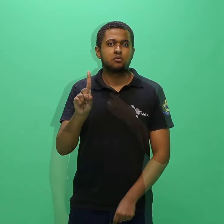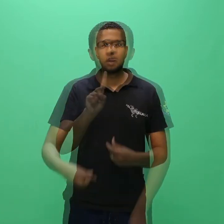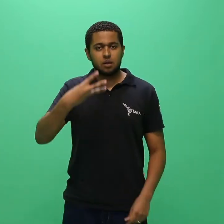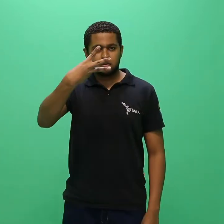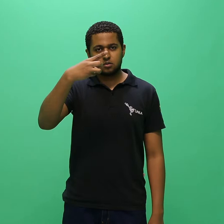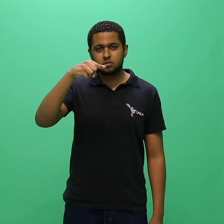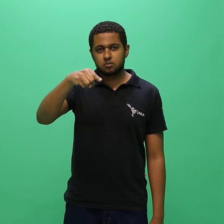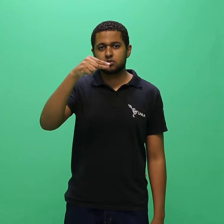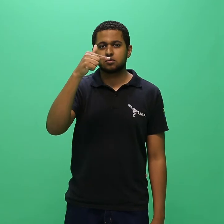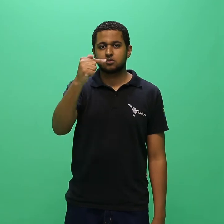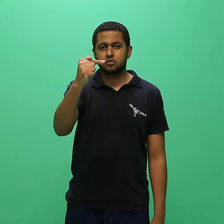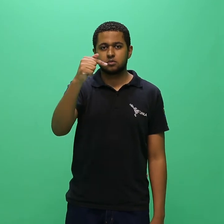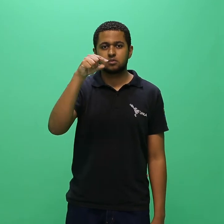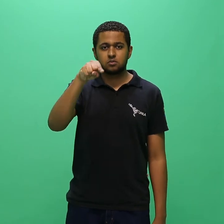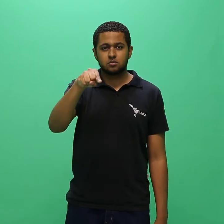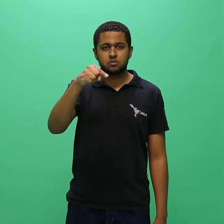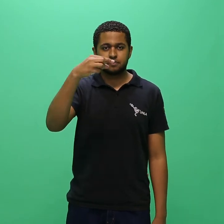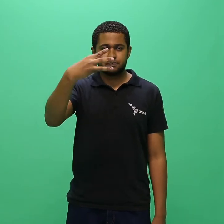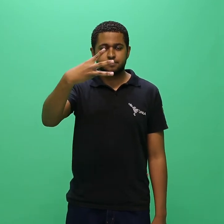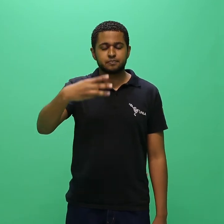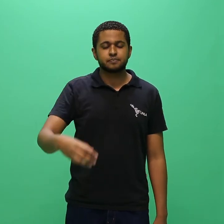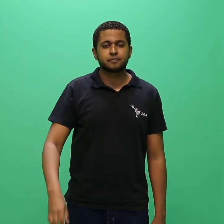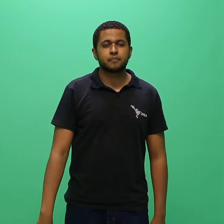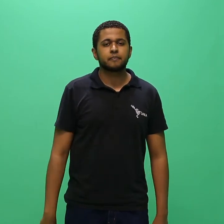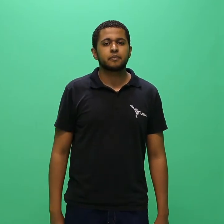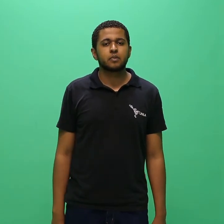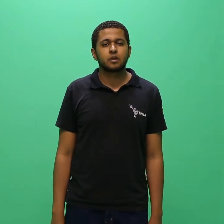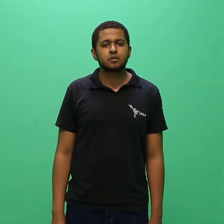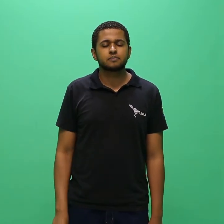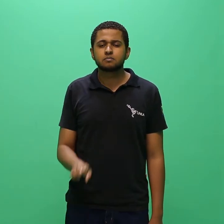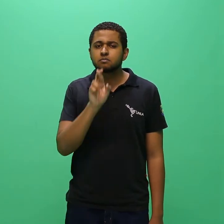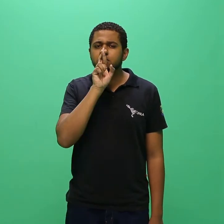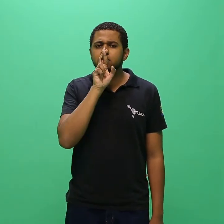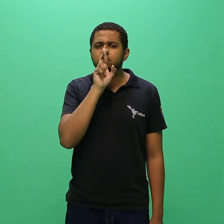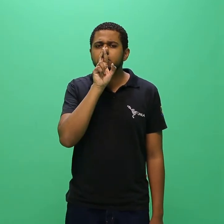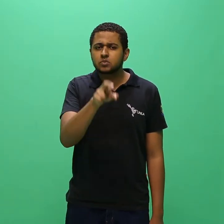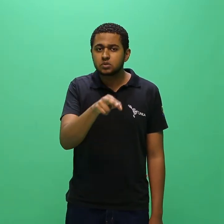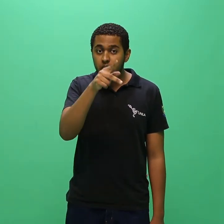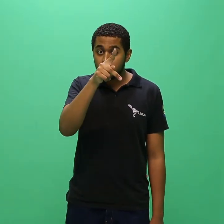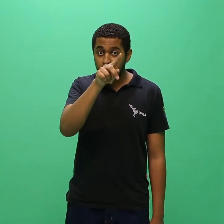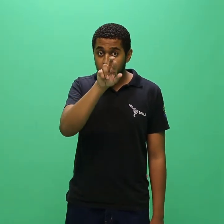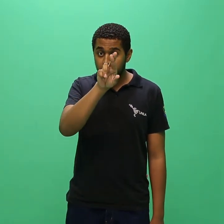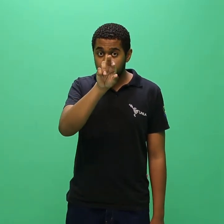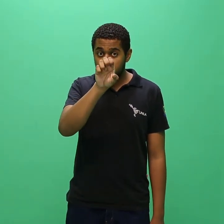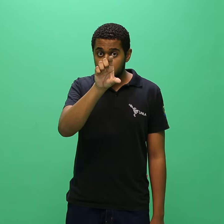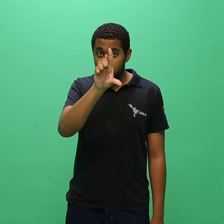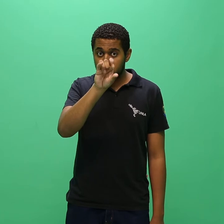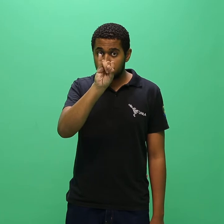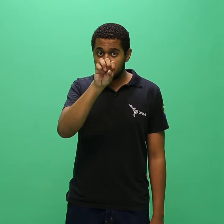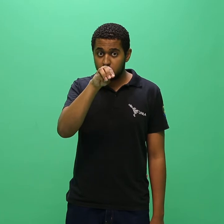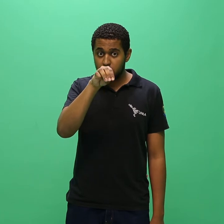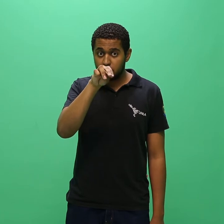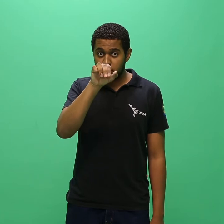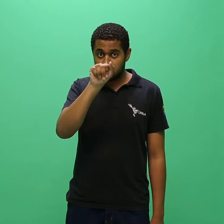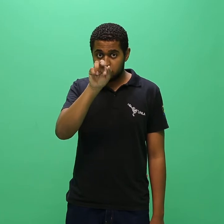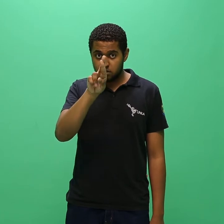3.7.3. O resultado preliminar será divulgado na data